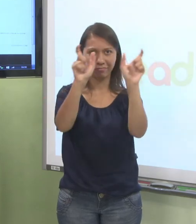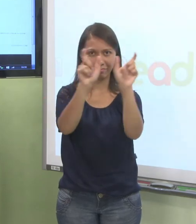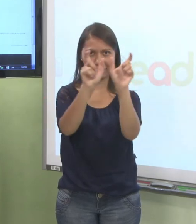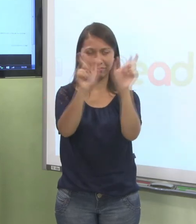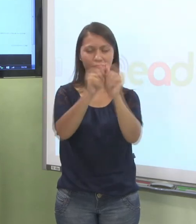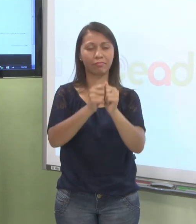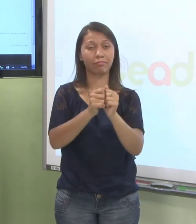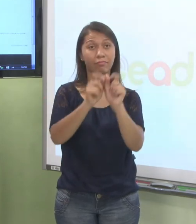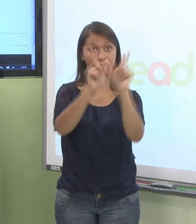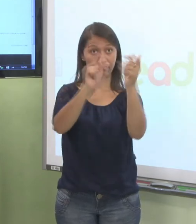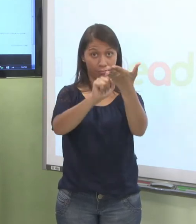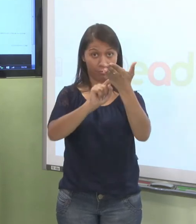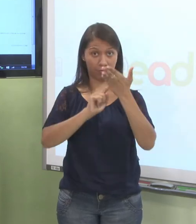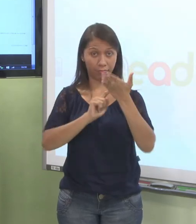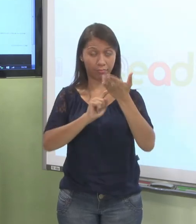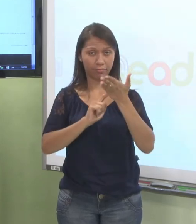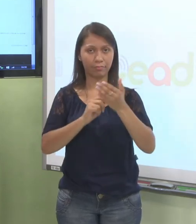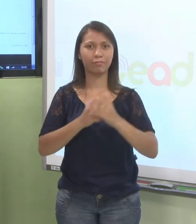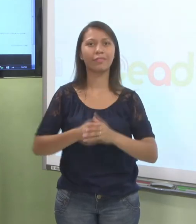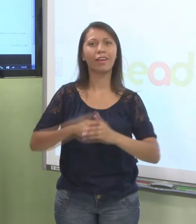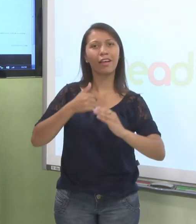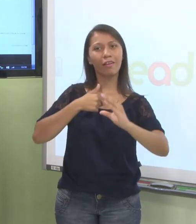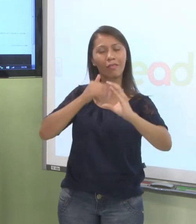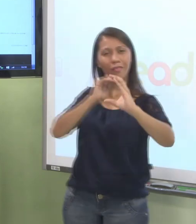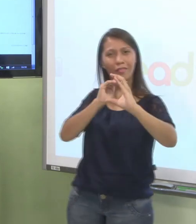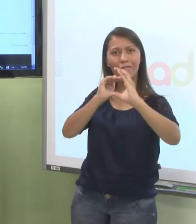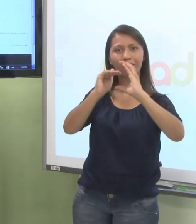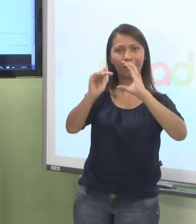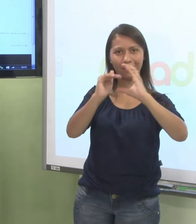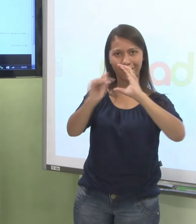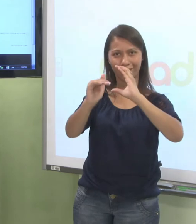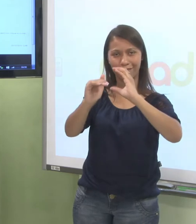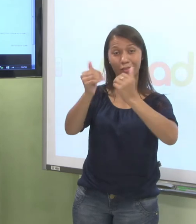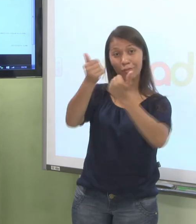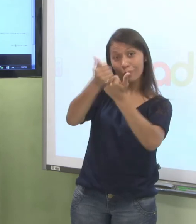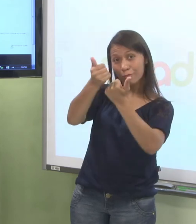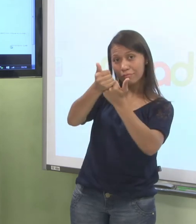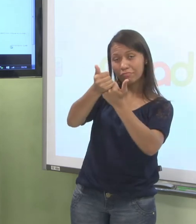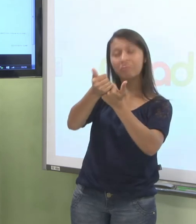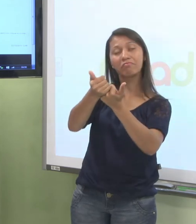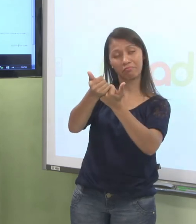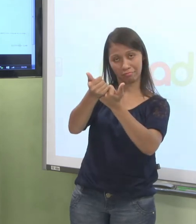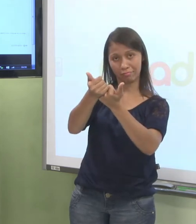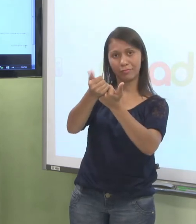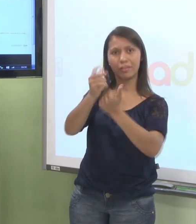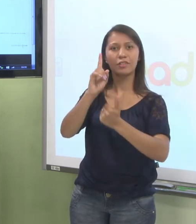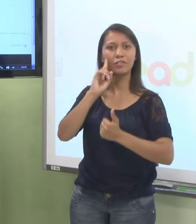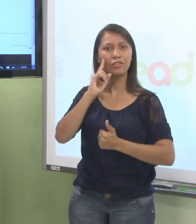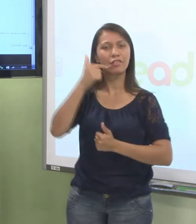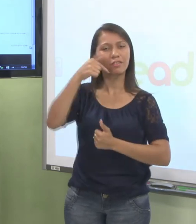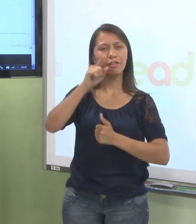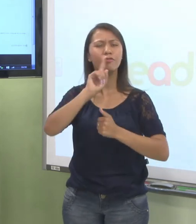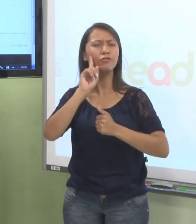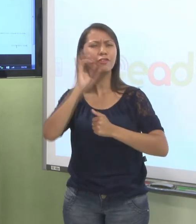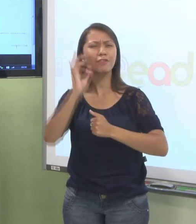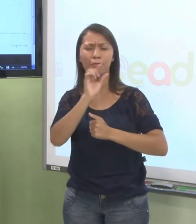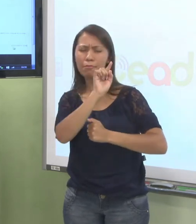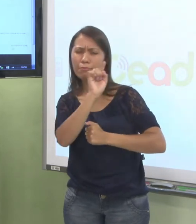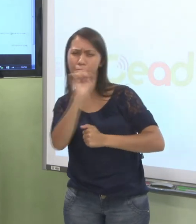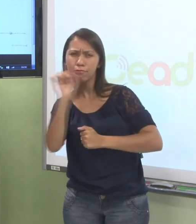Apareceu aqui aquela mensagem que eu tinha enviado para o tutor. Olá. Olá, tutor. No dia 27 do 10 às 16h48. Vamos